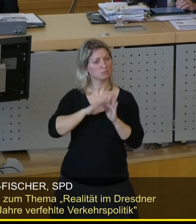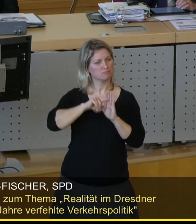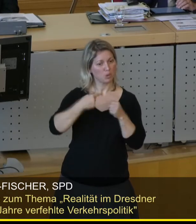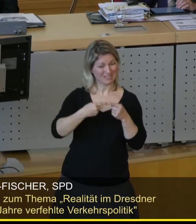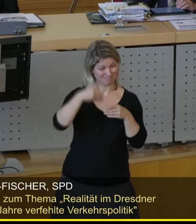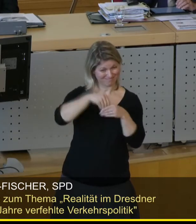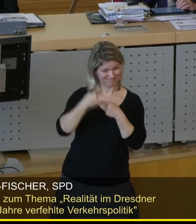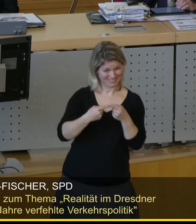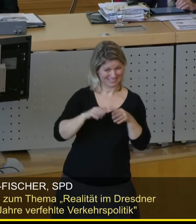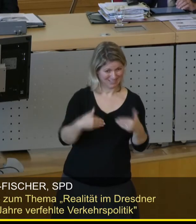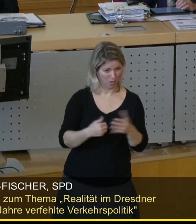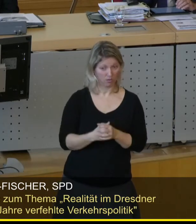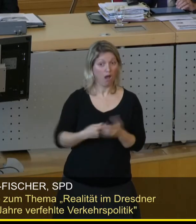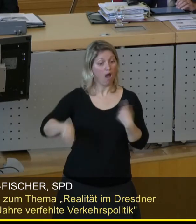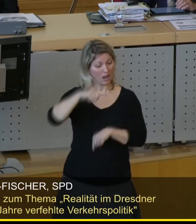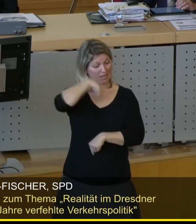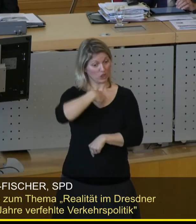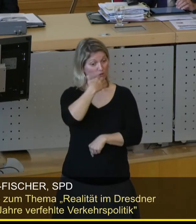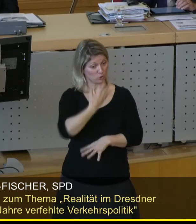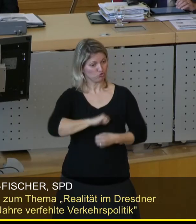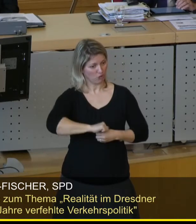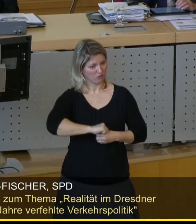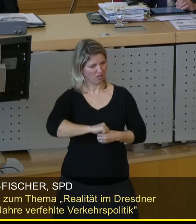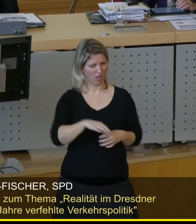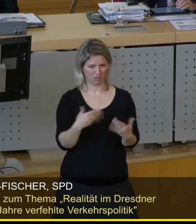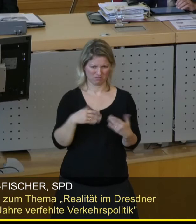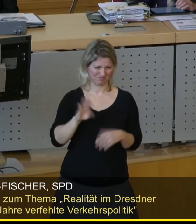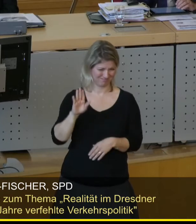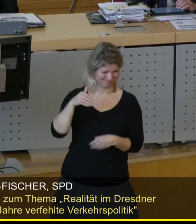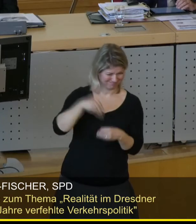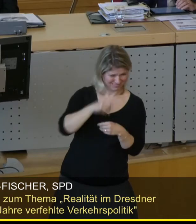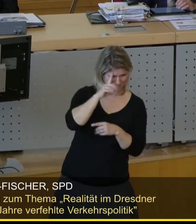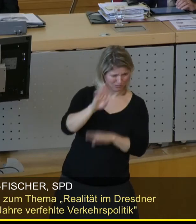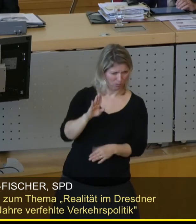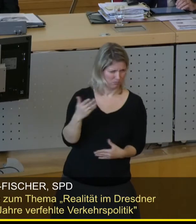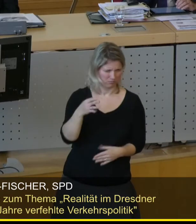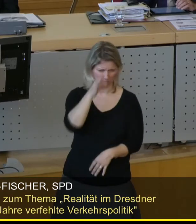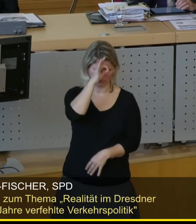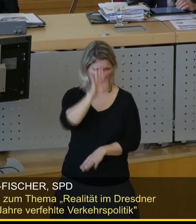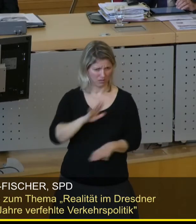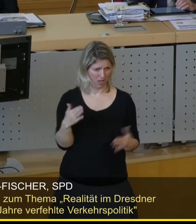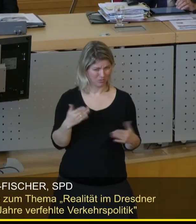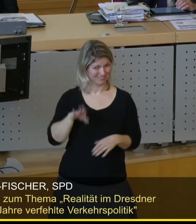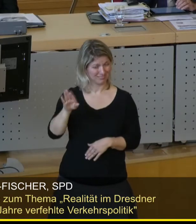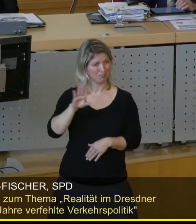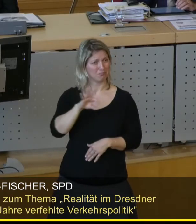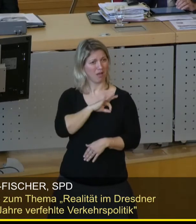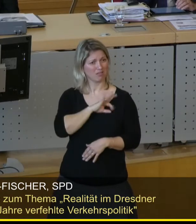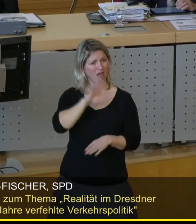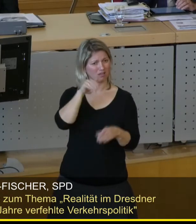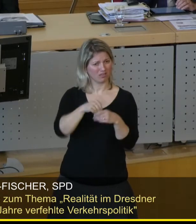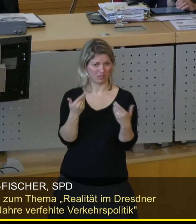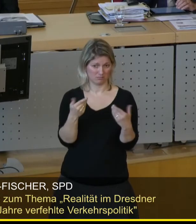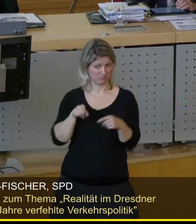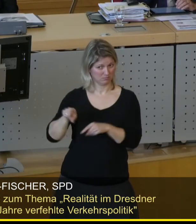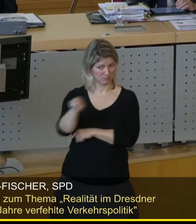sicher alle einig, dass das alles schneller gehen müsste und deswegen glaube ich auch, dass Sie und Ihre Partei die falschen Männer und